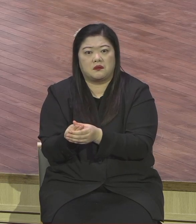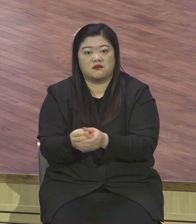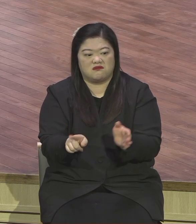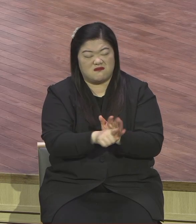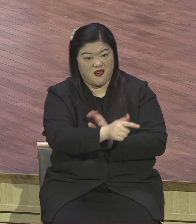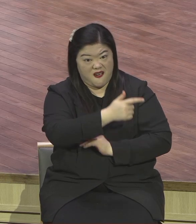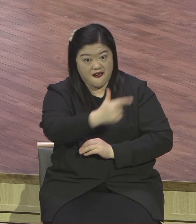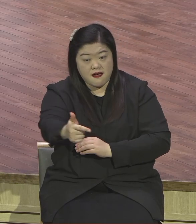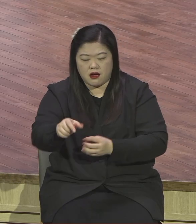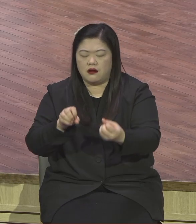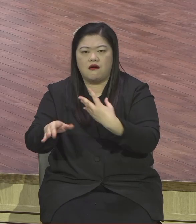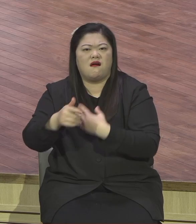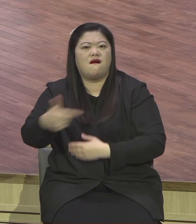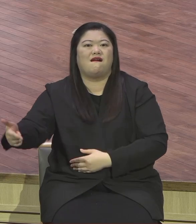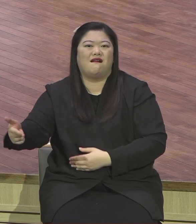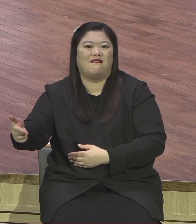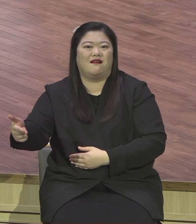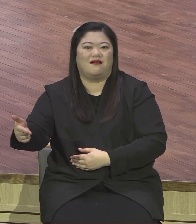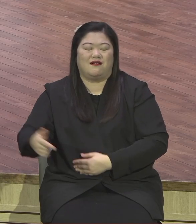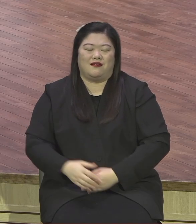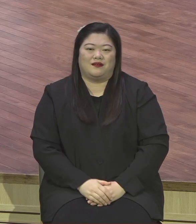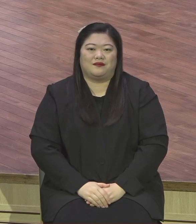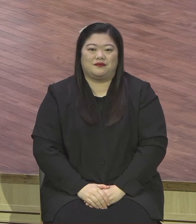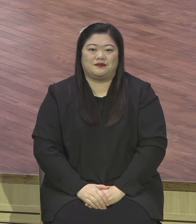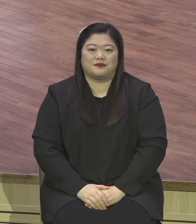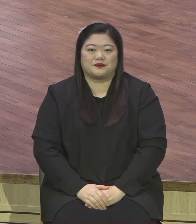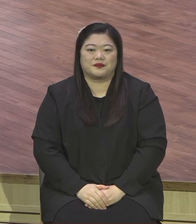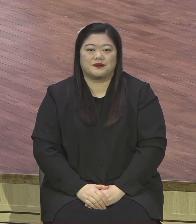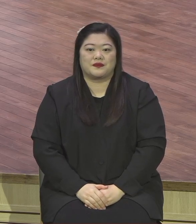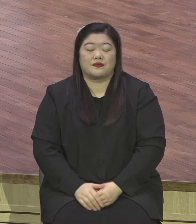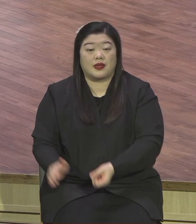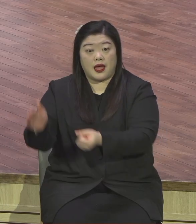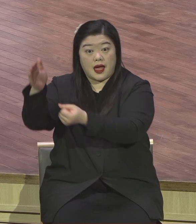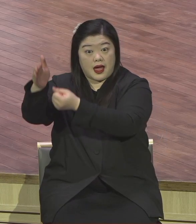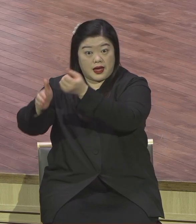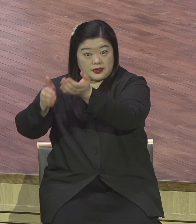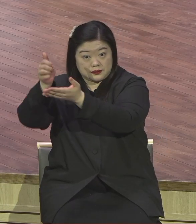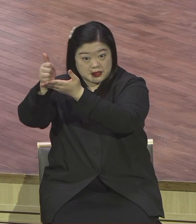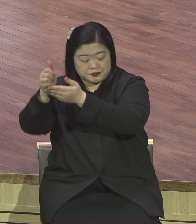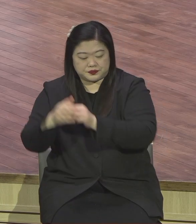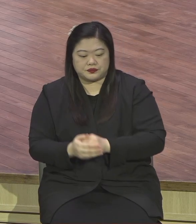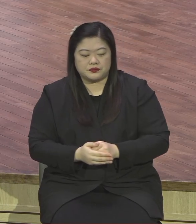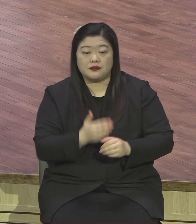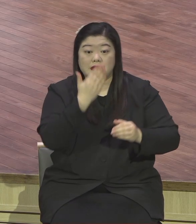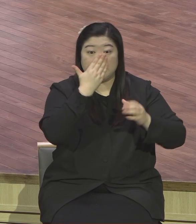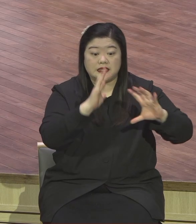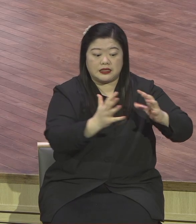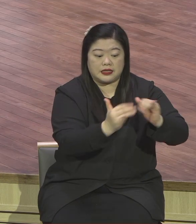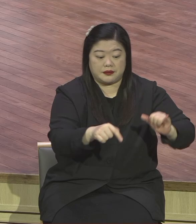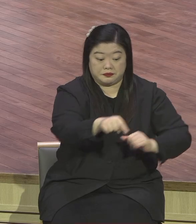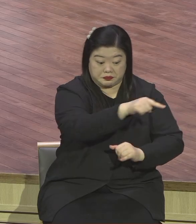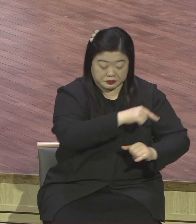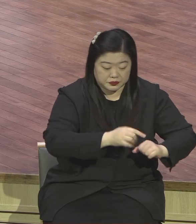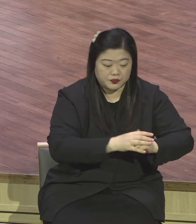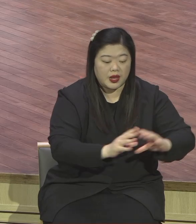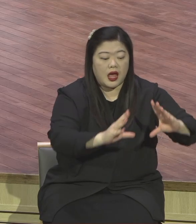배경으로 합니다. 하나님께서 최고국가 광야 생활을 통해서 어떻게 이스라엘 백성들을 인도하셨고